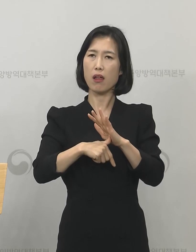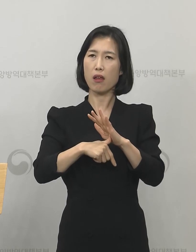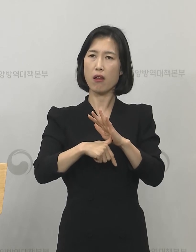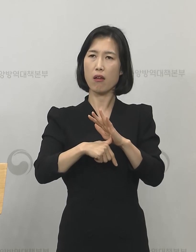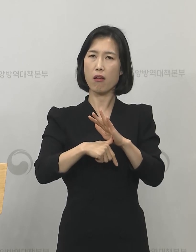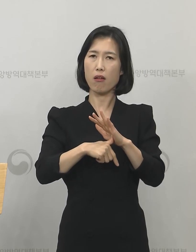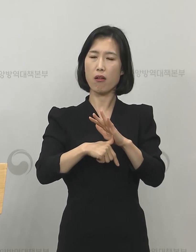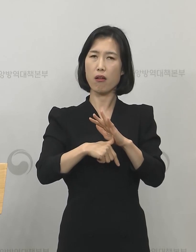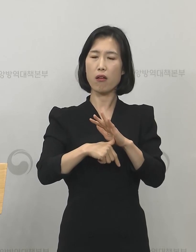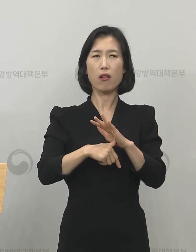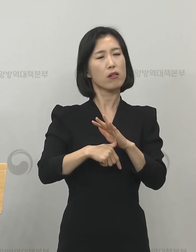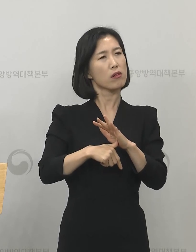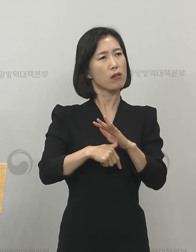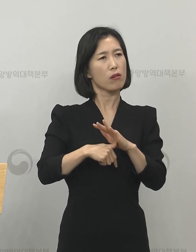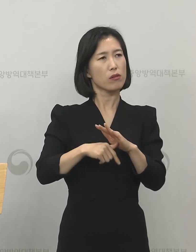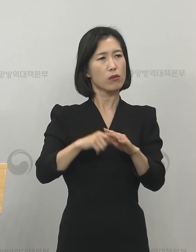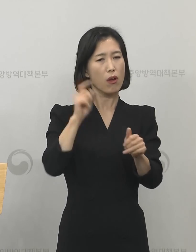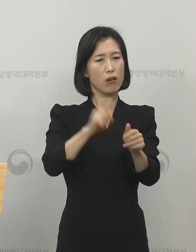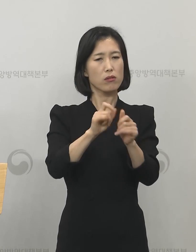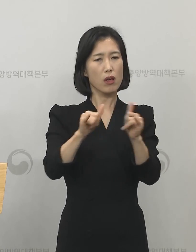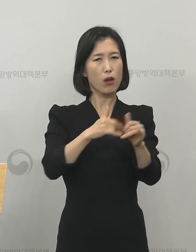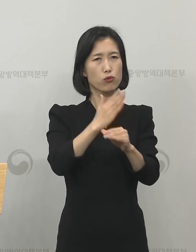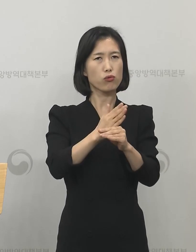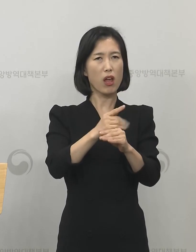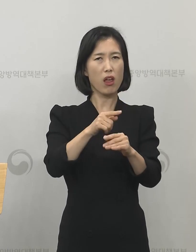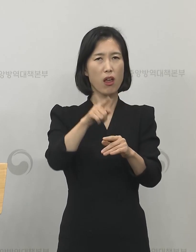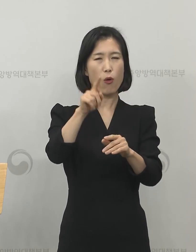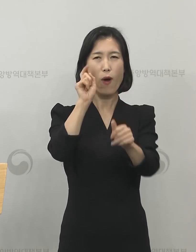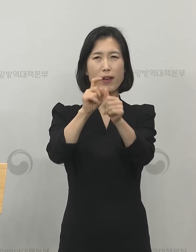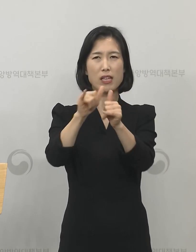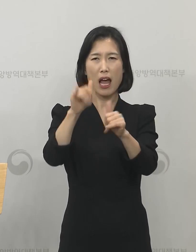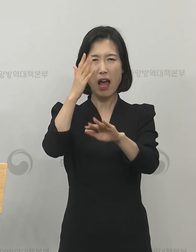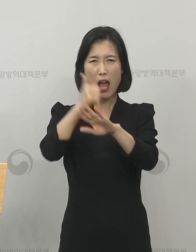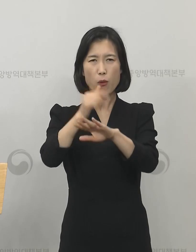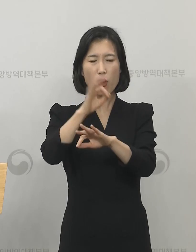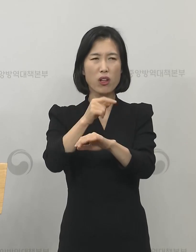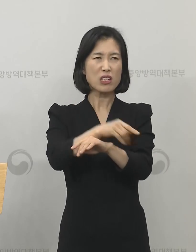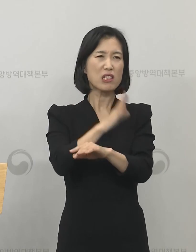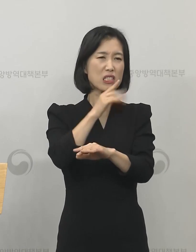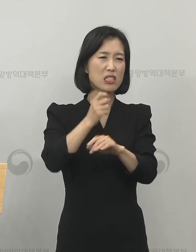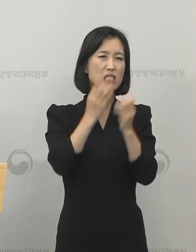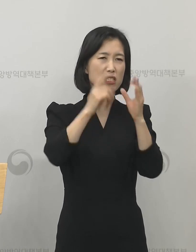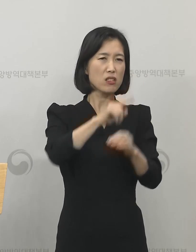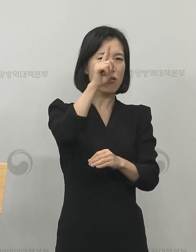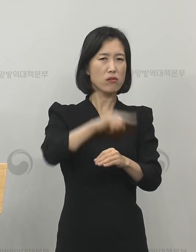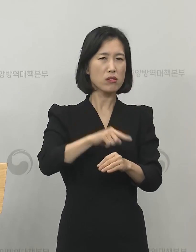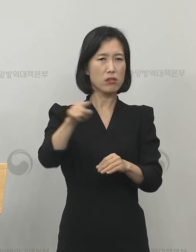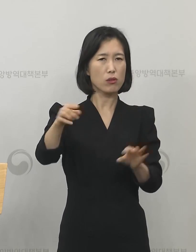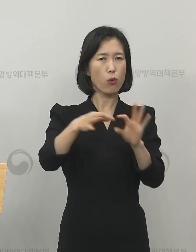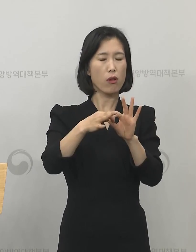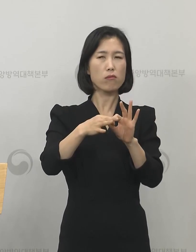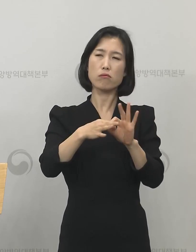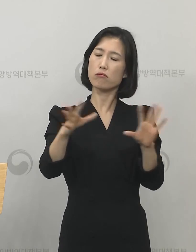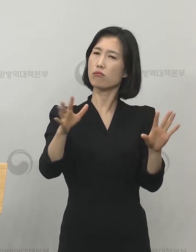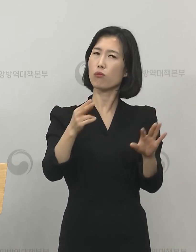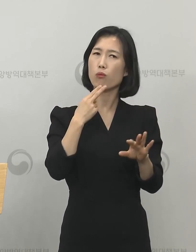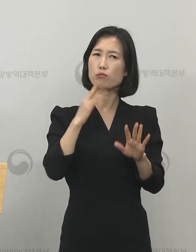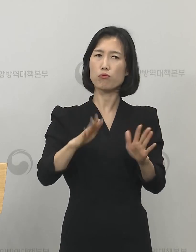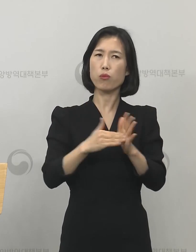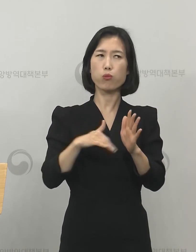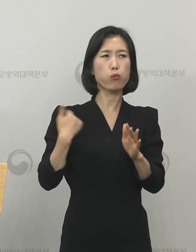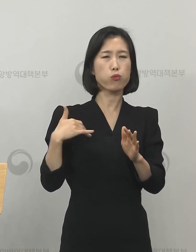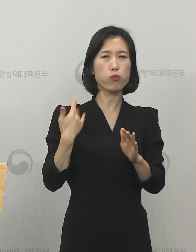교인을 확인한 사례는 현재까지는 없는 걸로 저는 기억하고 있는데 이런 사례가 있는지는 좀 더 확인해 보겠습니다.